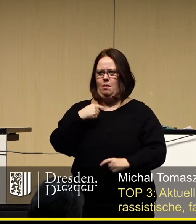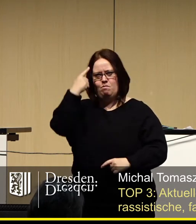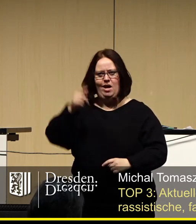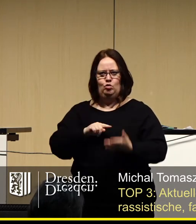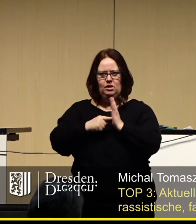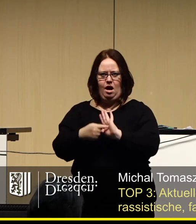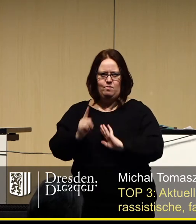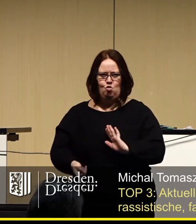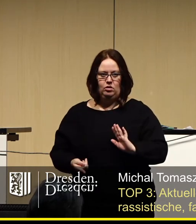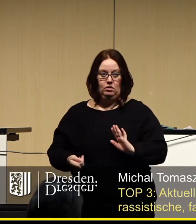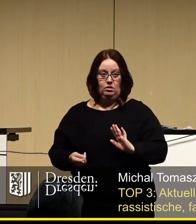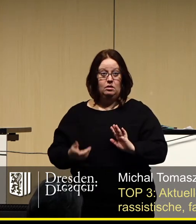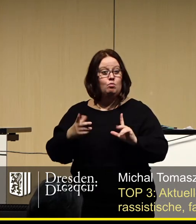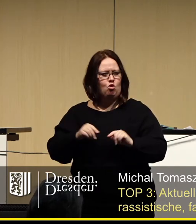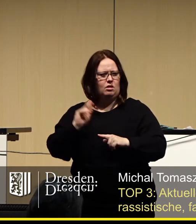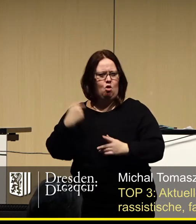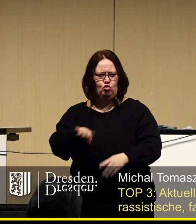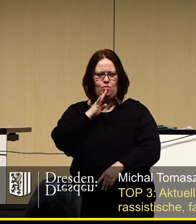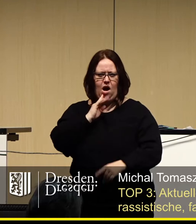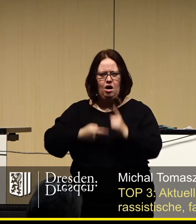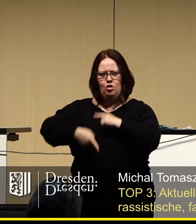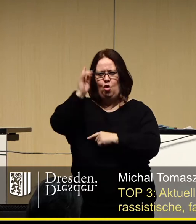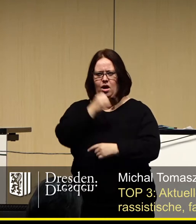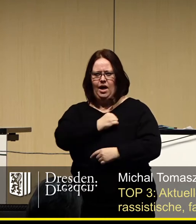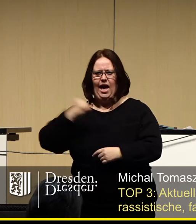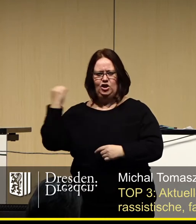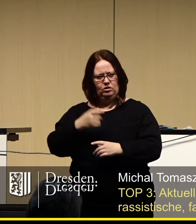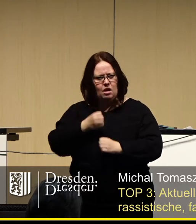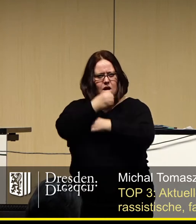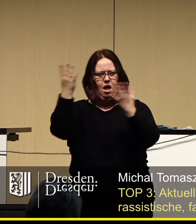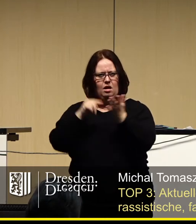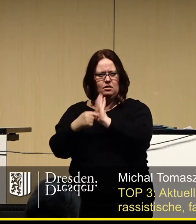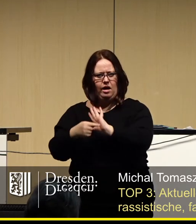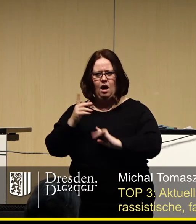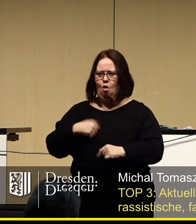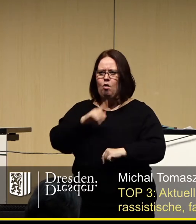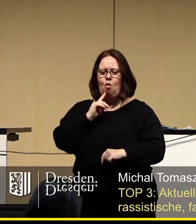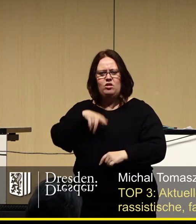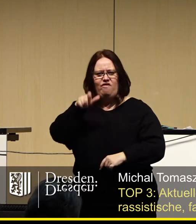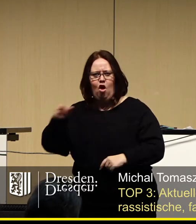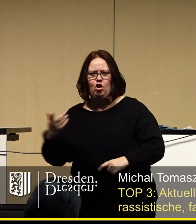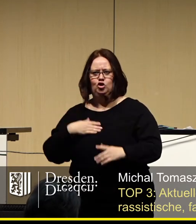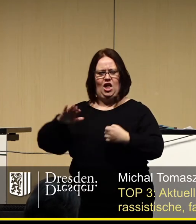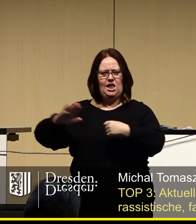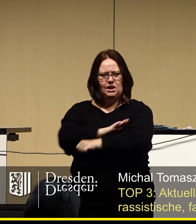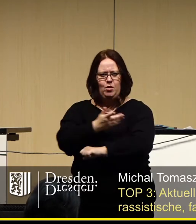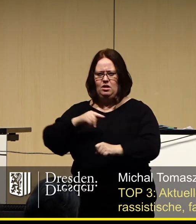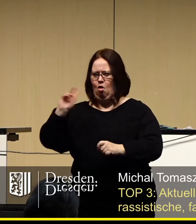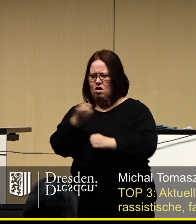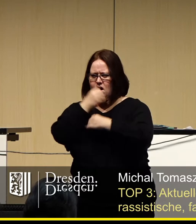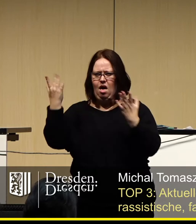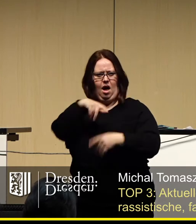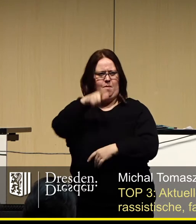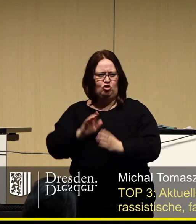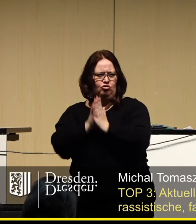beziehen. So wie die Sprache der neuen Rechten eindeutig ist, eindeutig völkisch, eindeutig diskriminierend, eindeutig